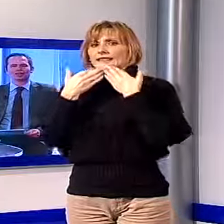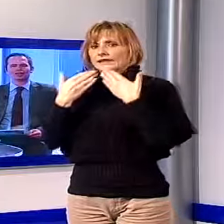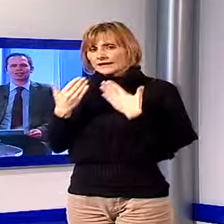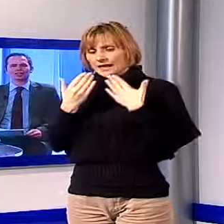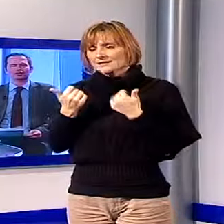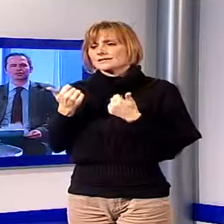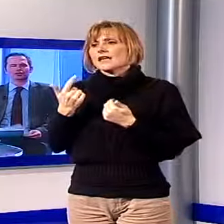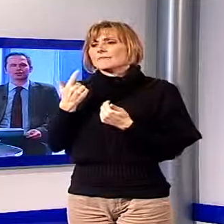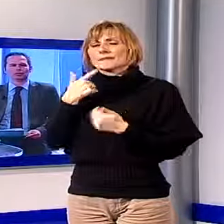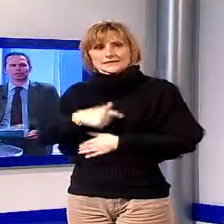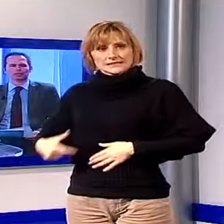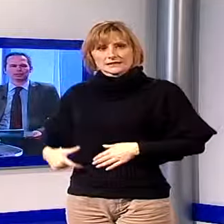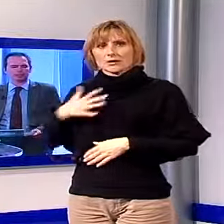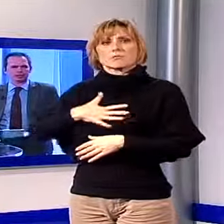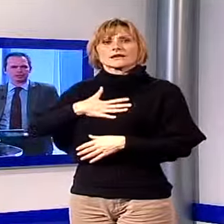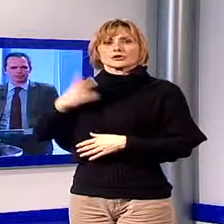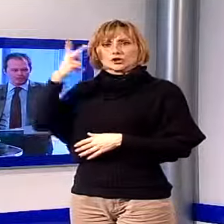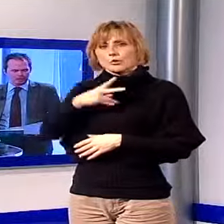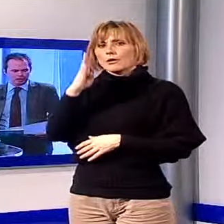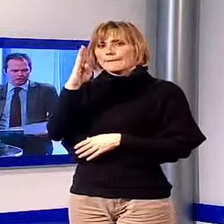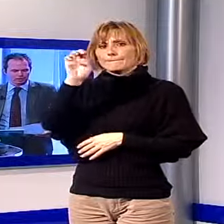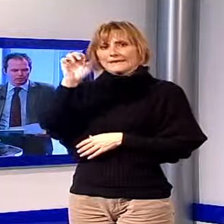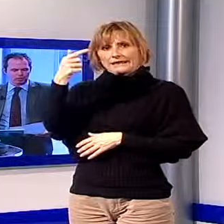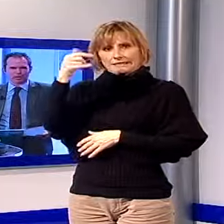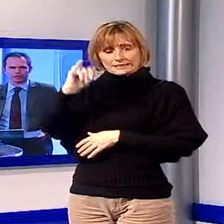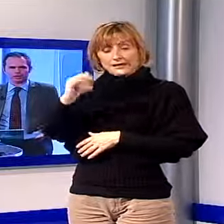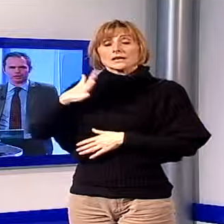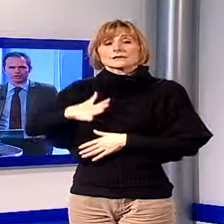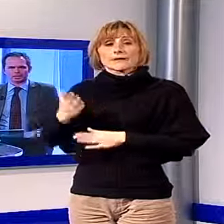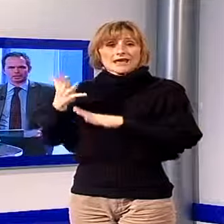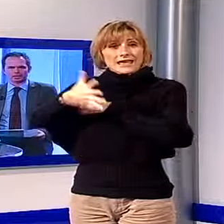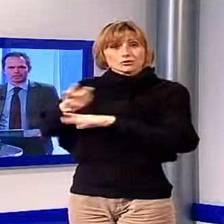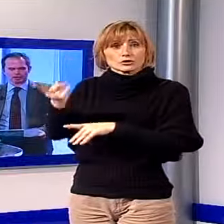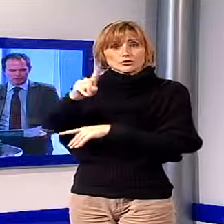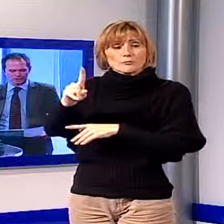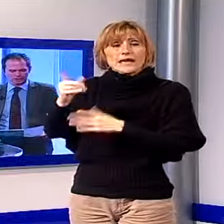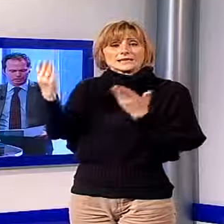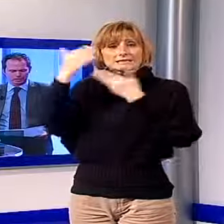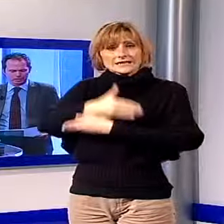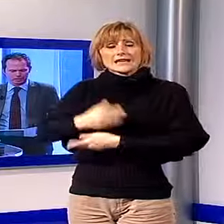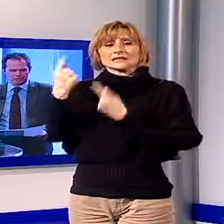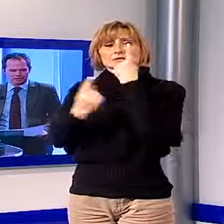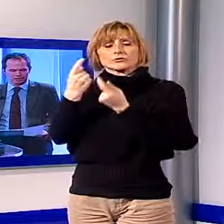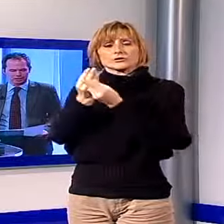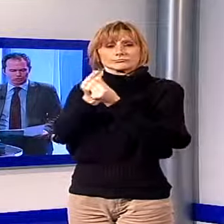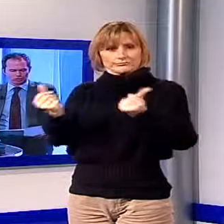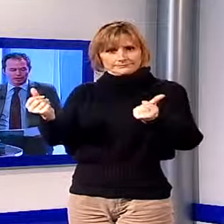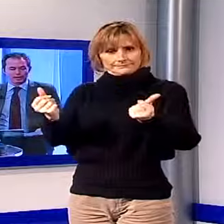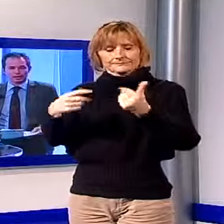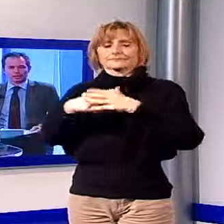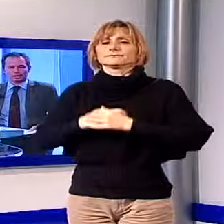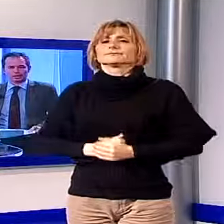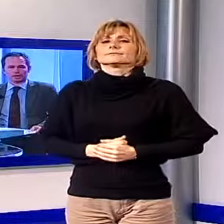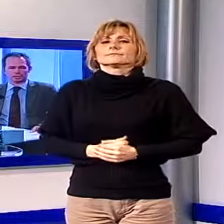ancora al Sindaco di Bagnilucca, Massimo Vetti, quindi speriamo che entro domani sera la situazione sia definitivamente risolta.